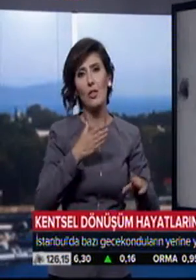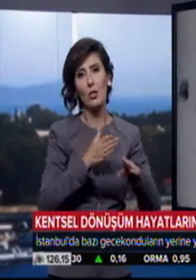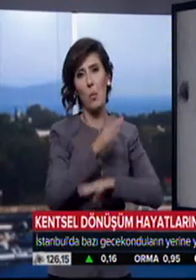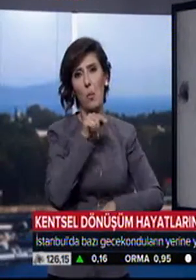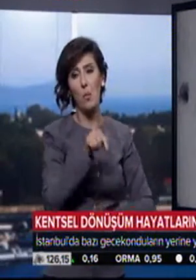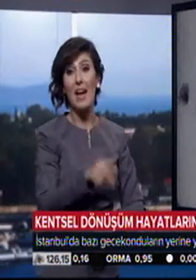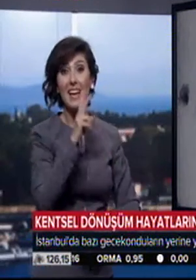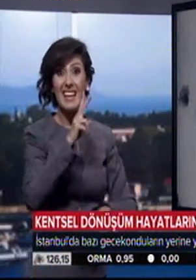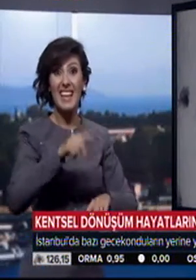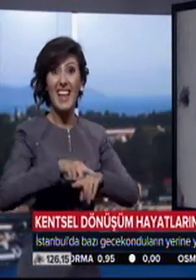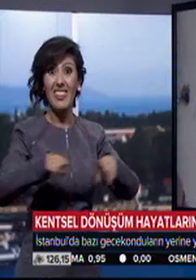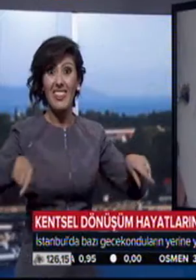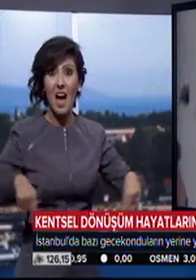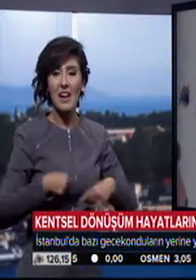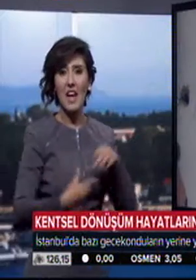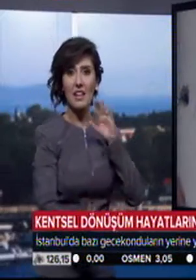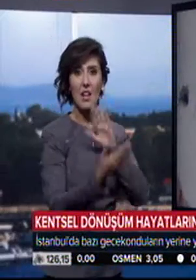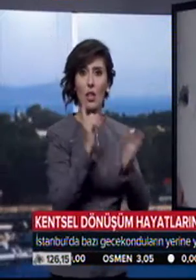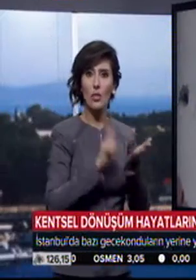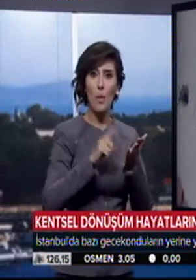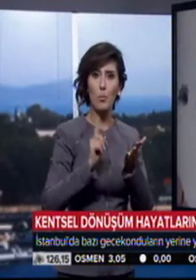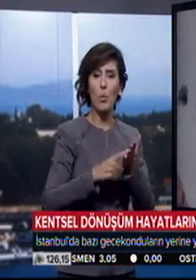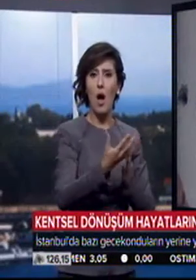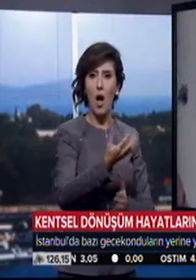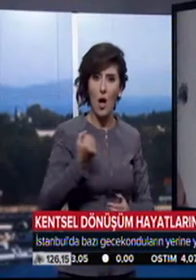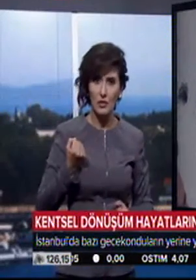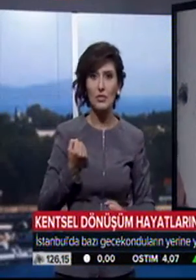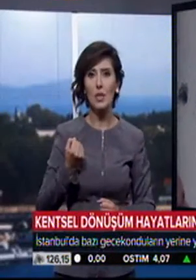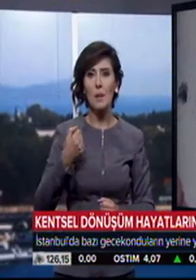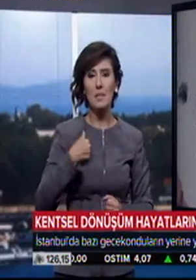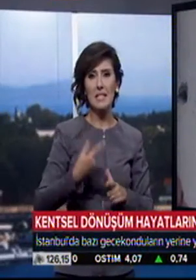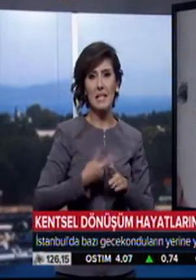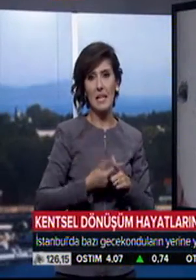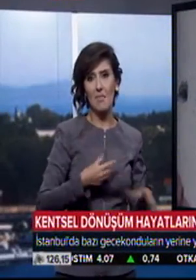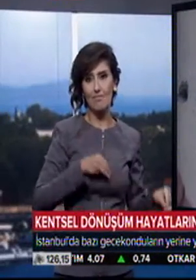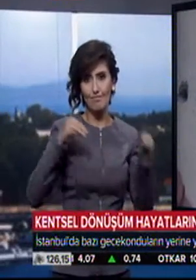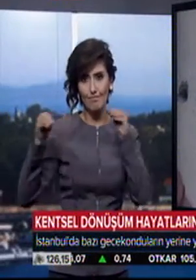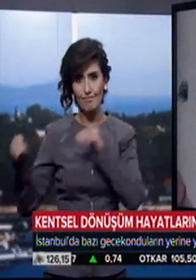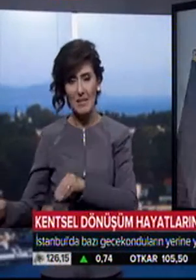karşılığında tapumuzun alınacağını, bizi kiraya çıkarıp bittikten sonra geri geleceğimize öyle anlaşma yaptık.